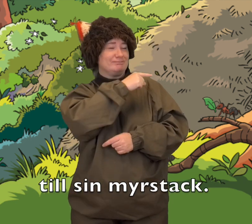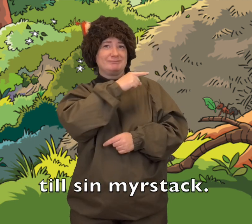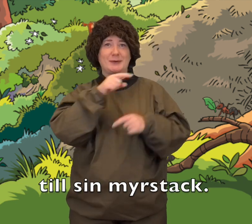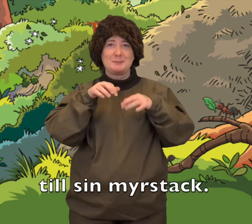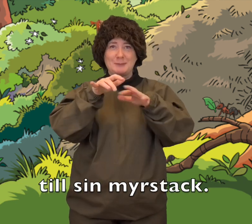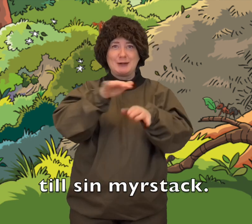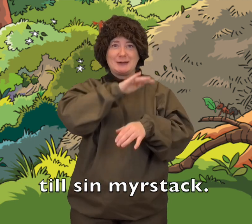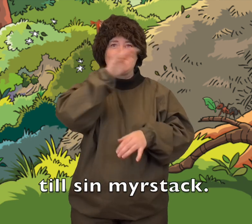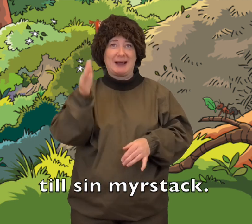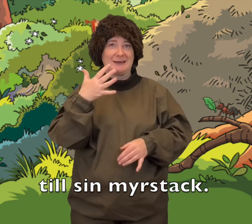myrstack.